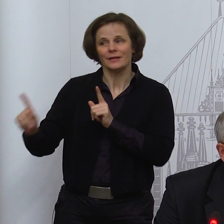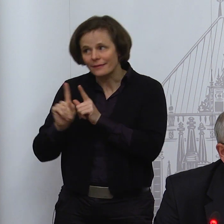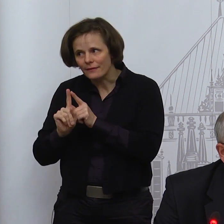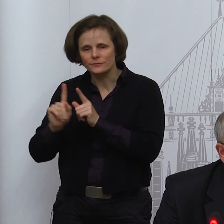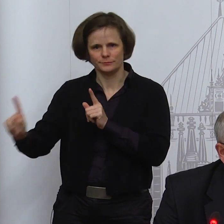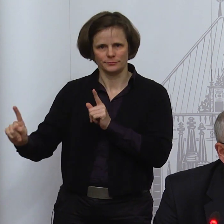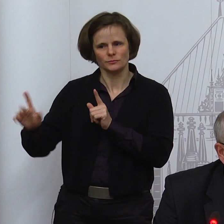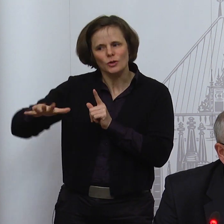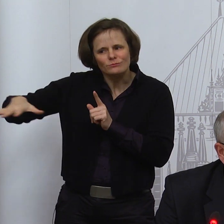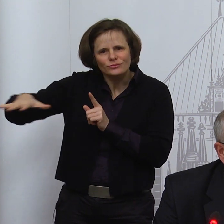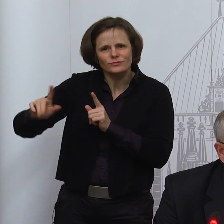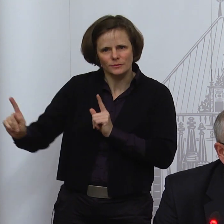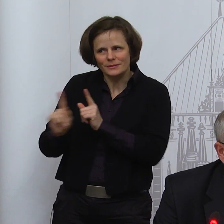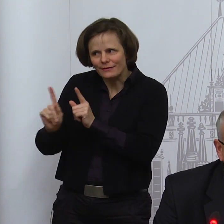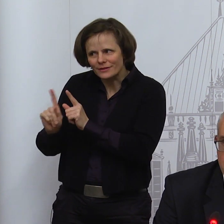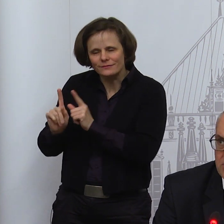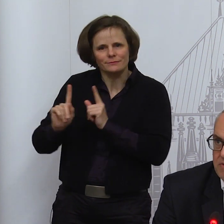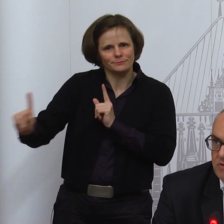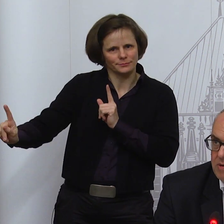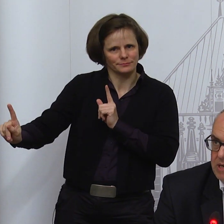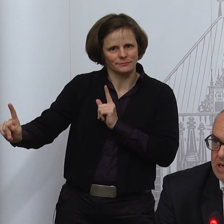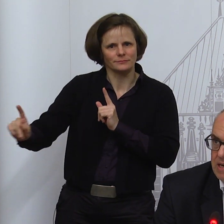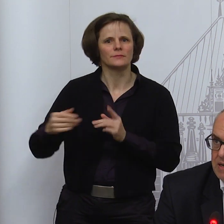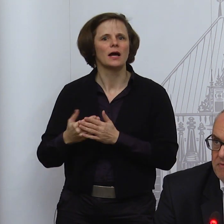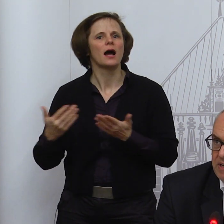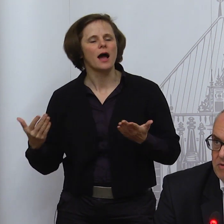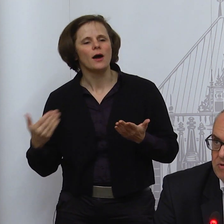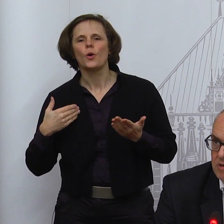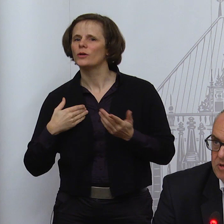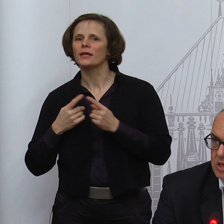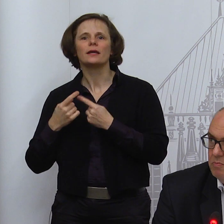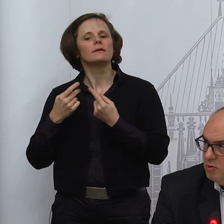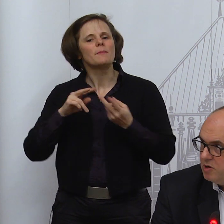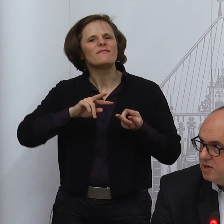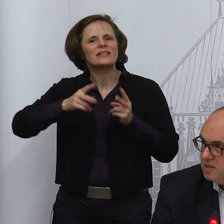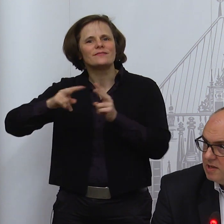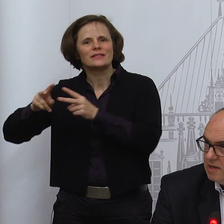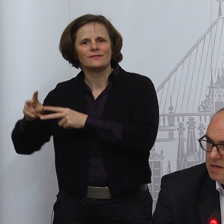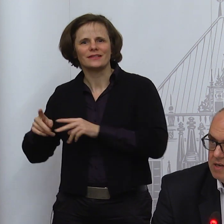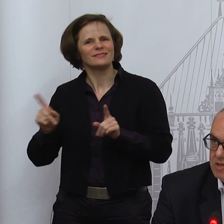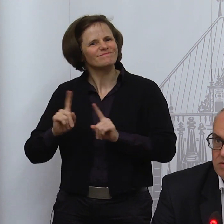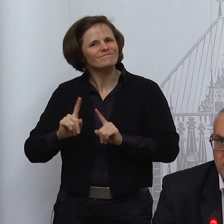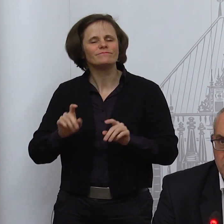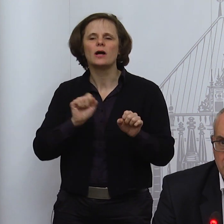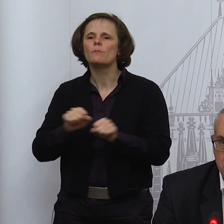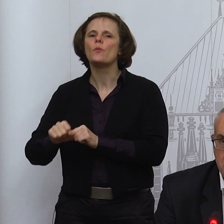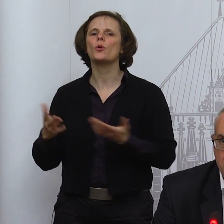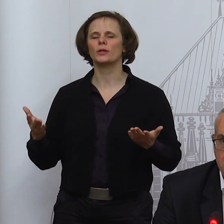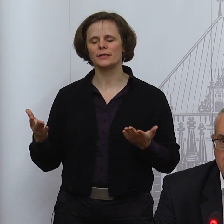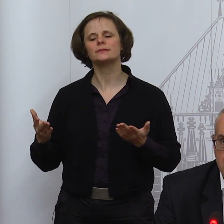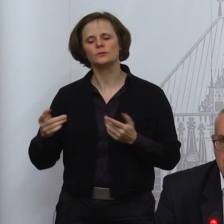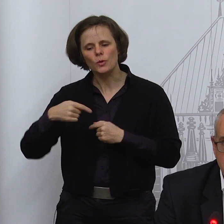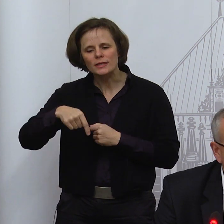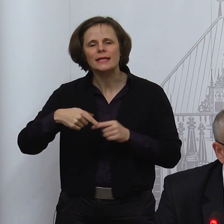andere. Es gibt jetzt keine rechtliche Verschärfung, aber die klare Empfehlung, sich möglichst in den nächsten Wochen immer